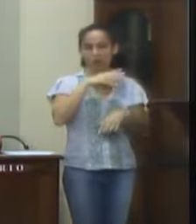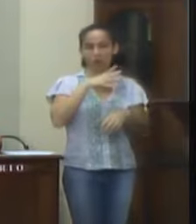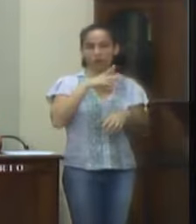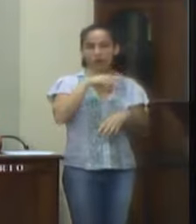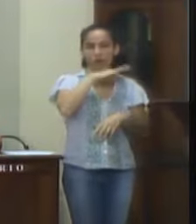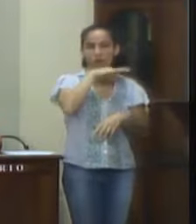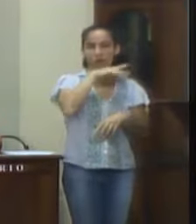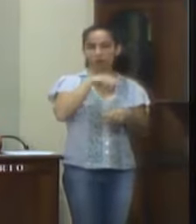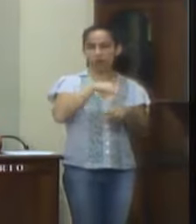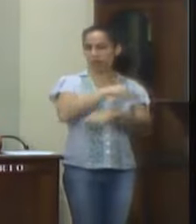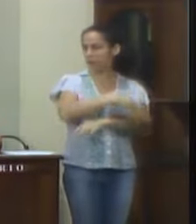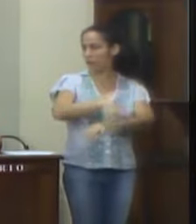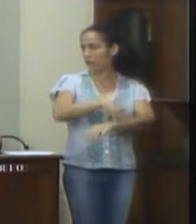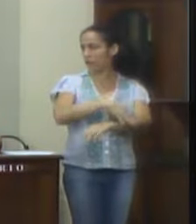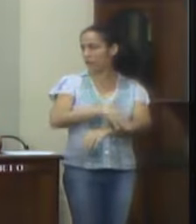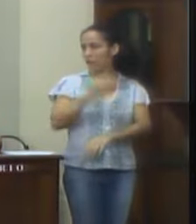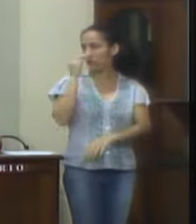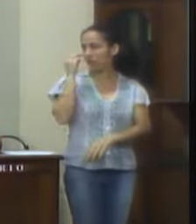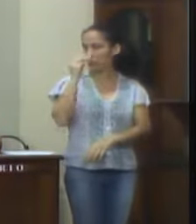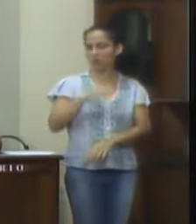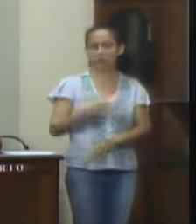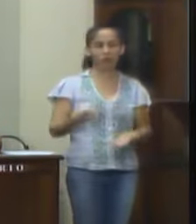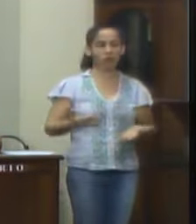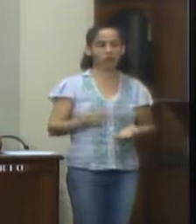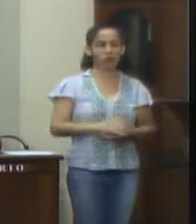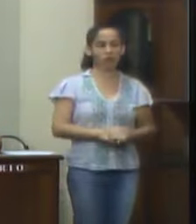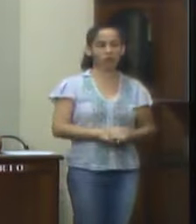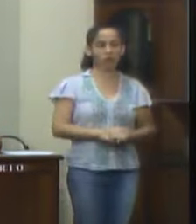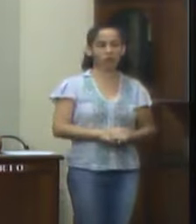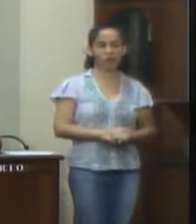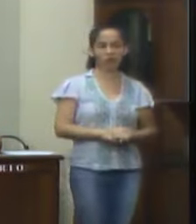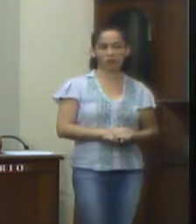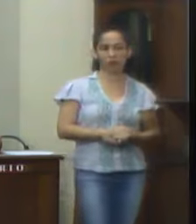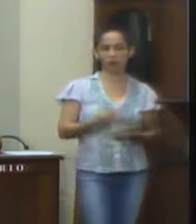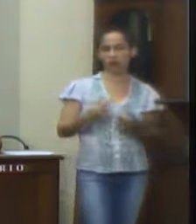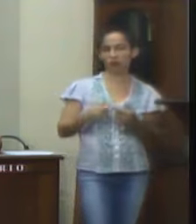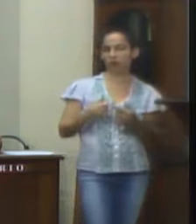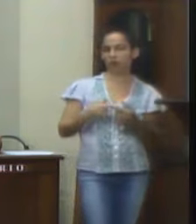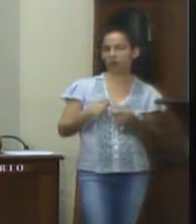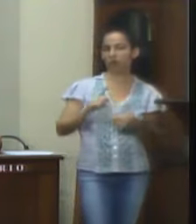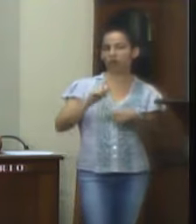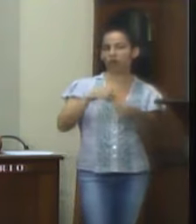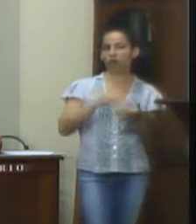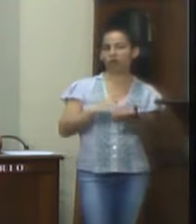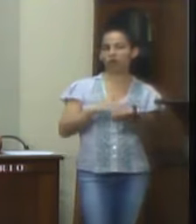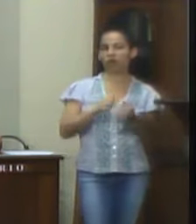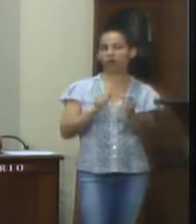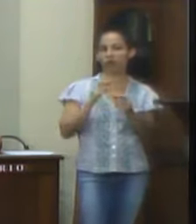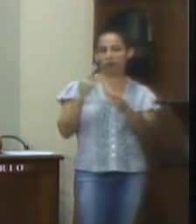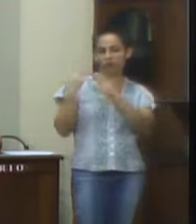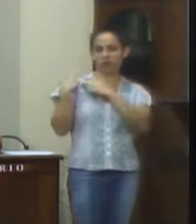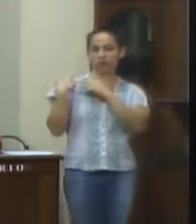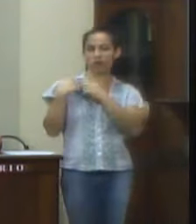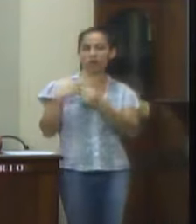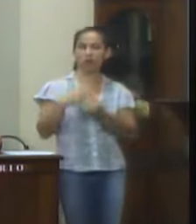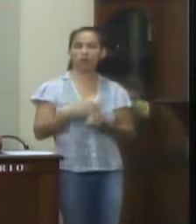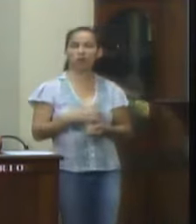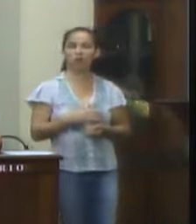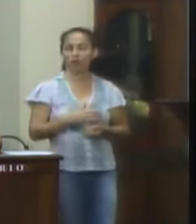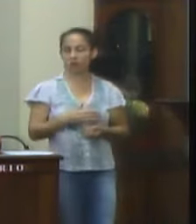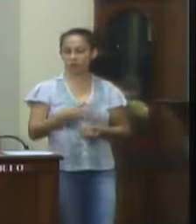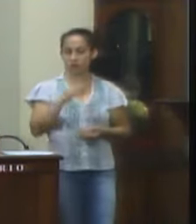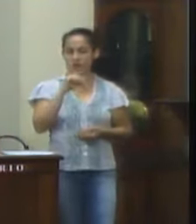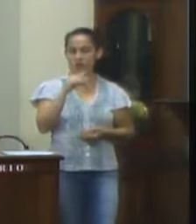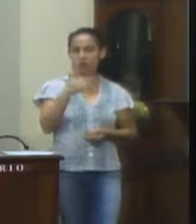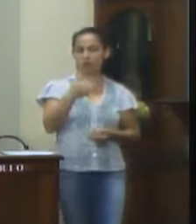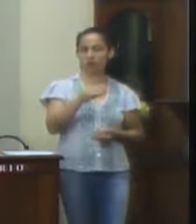abandono. Desta forma, venho solicitar o atendimento da presente indicação por parte da Secretaria Competente. Sala das Sessões,